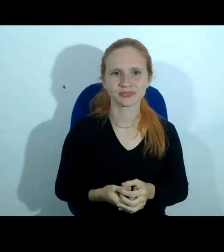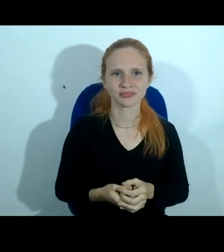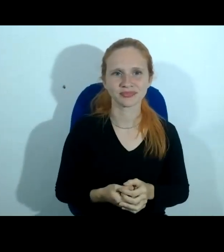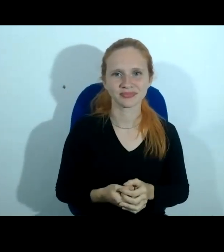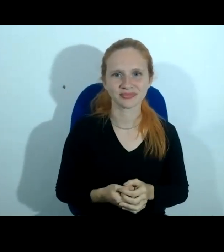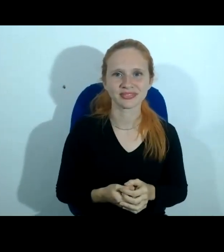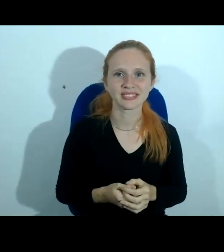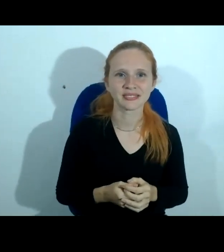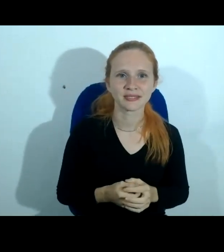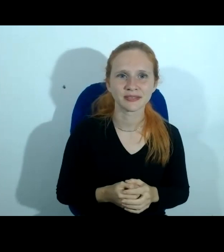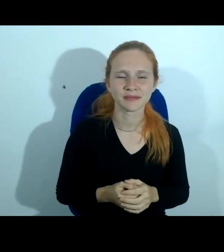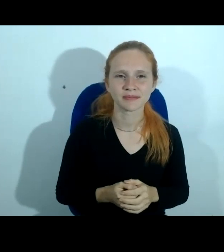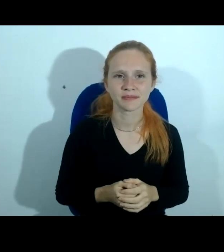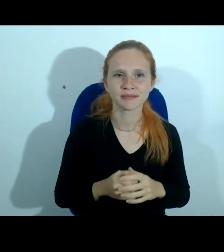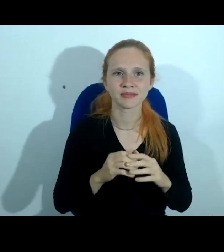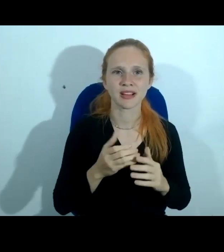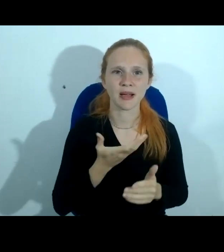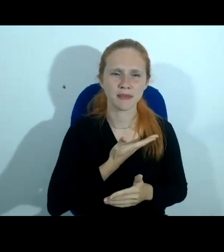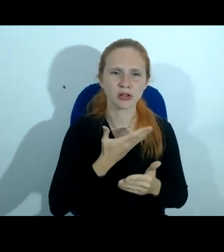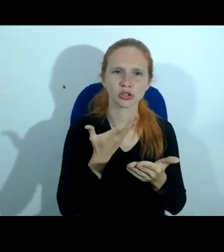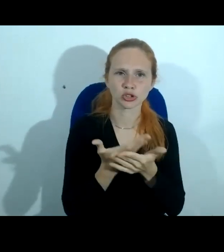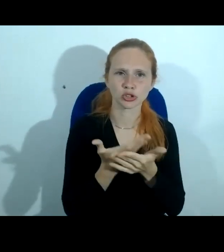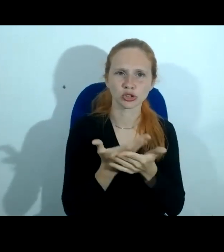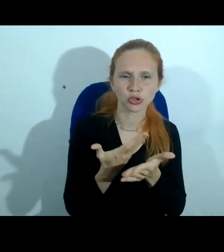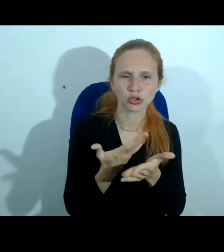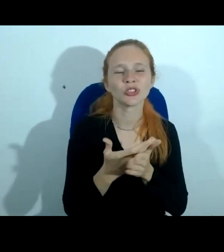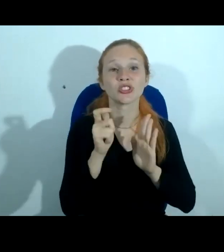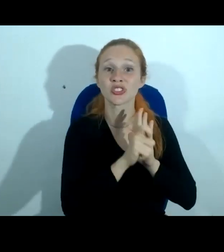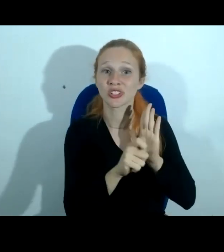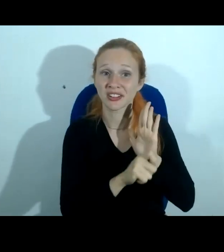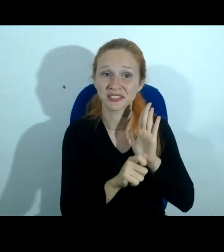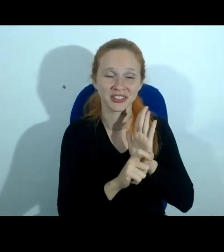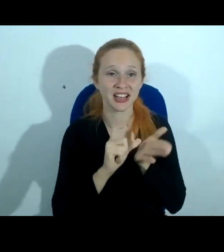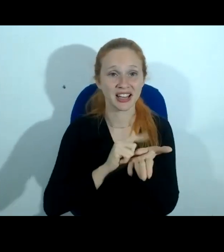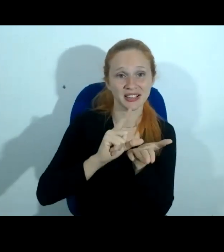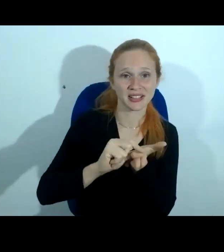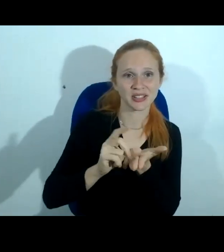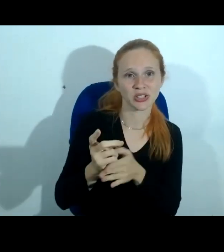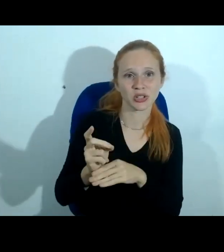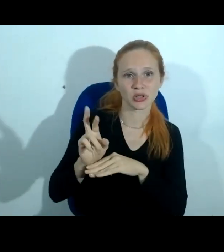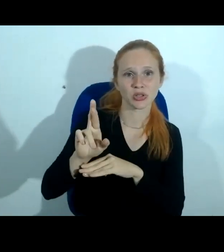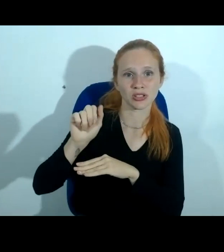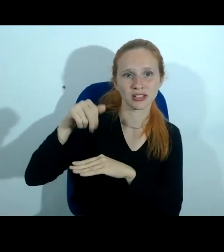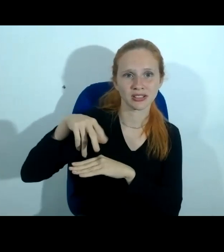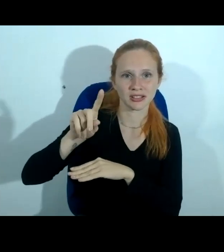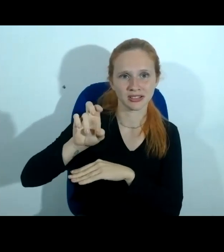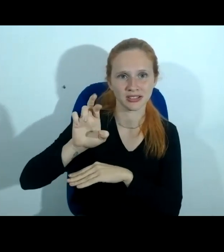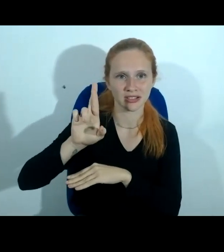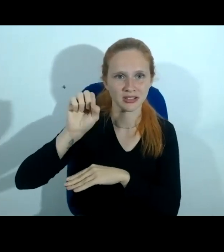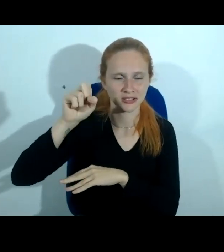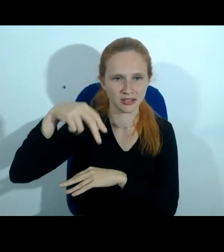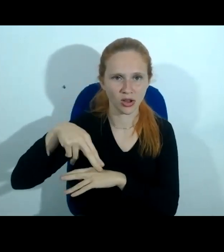de estudos e de escrever artigos. Doutor Anderson, suas palavras sempre